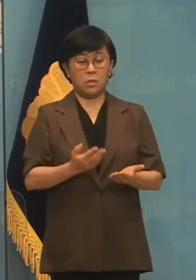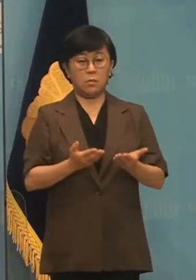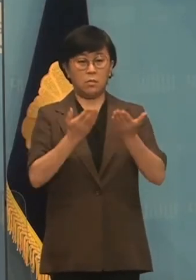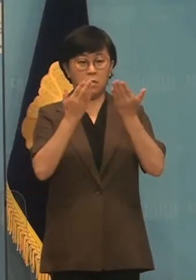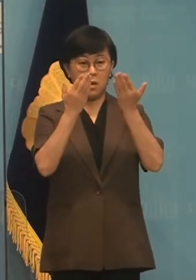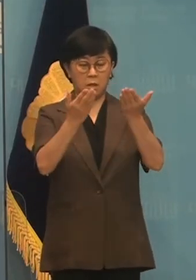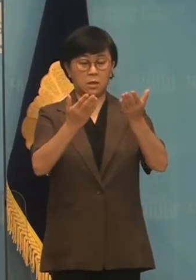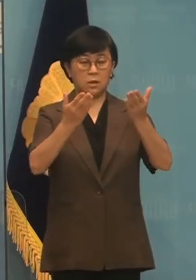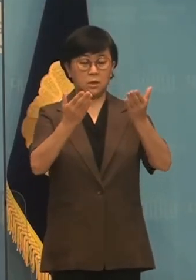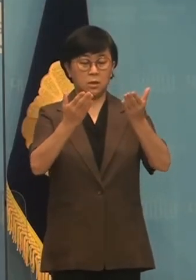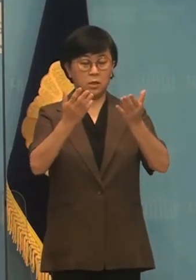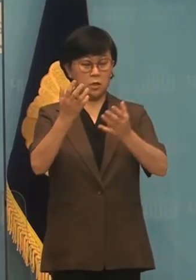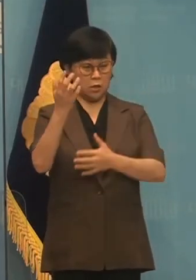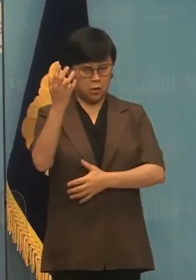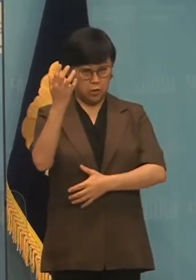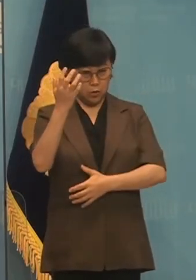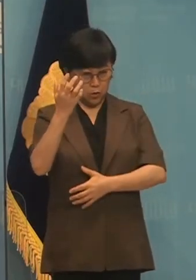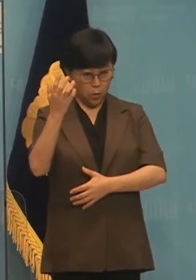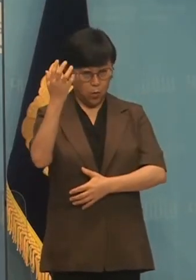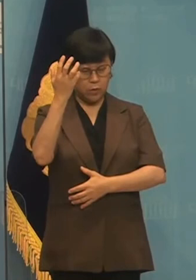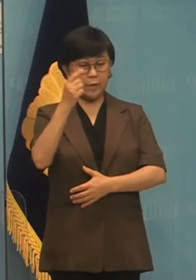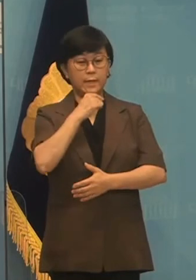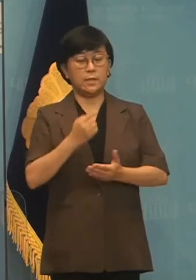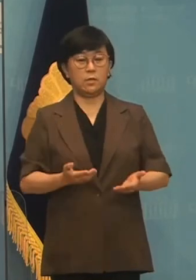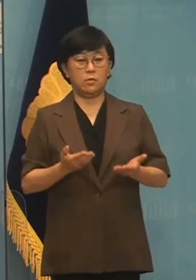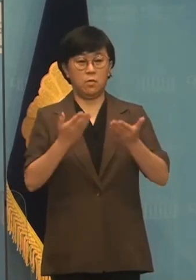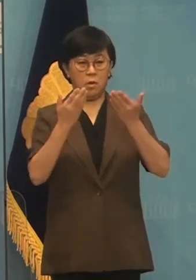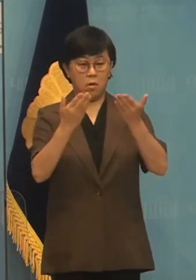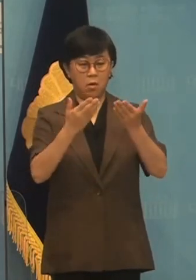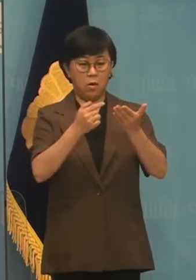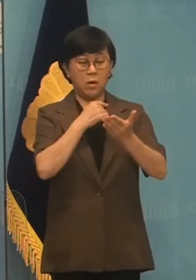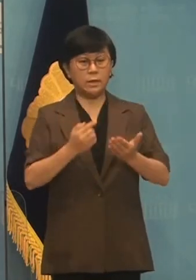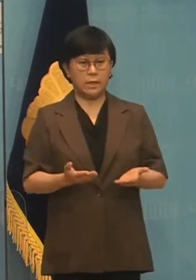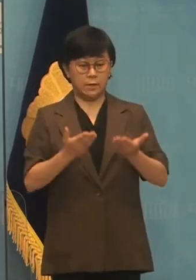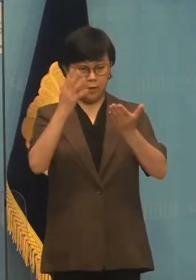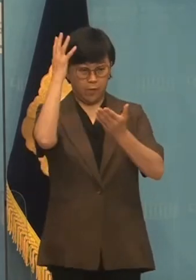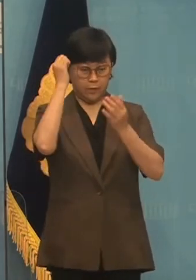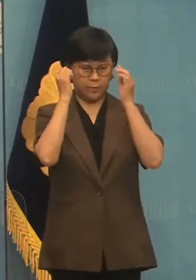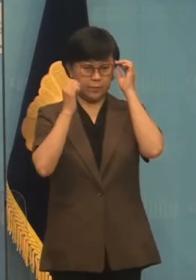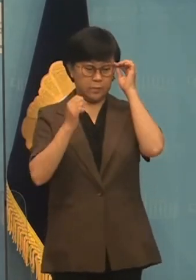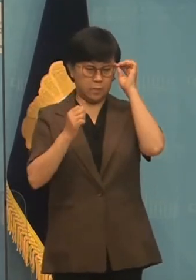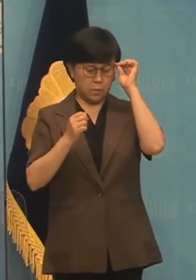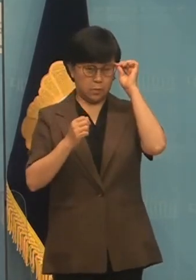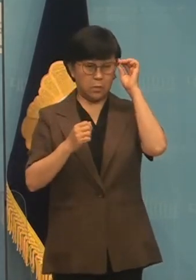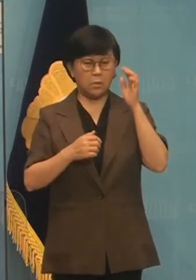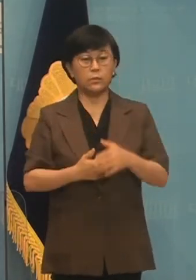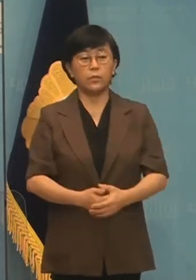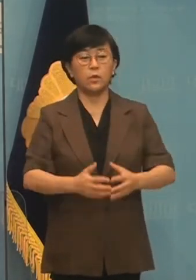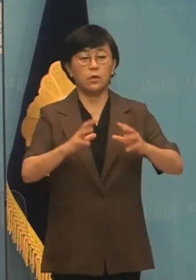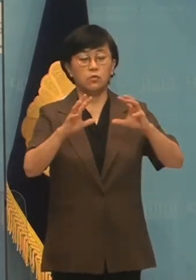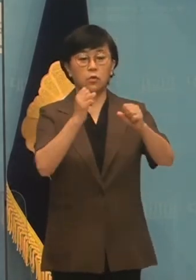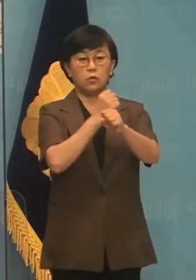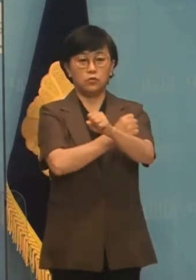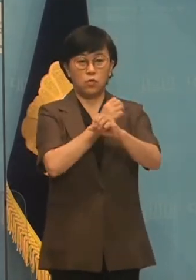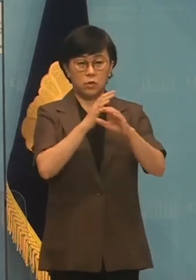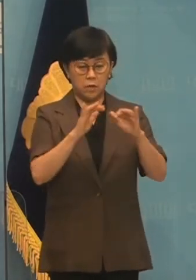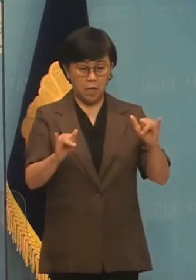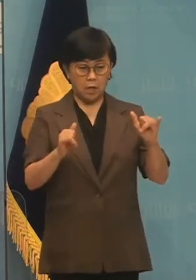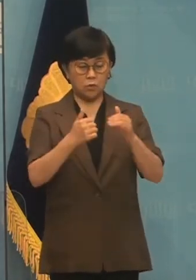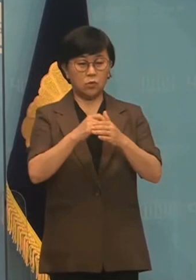호국 영령들의 희생과 헌신을 기억하겠습니다. 국가유공자와